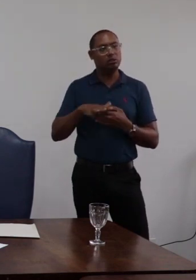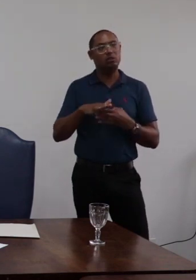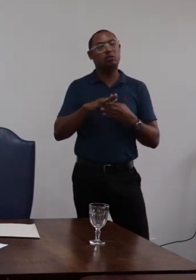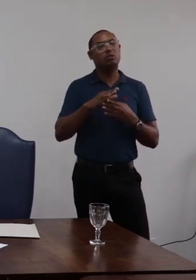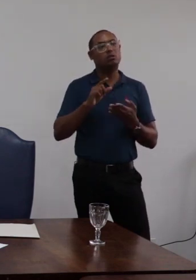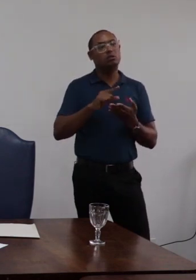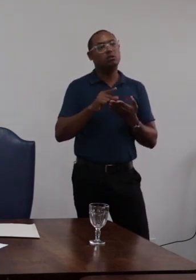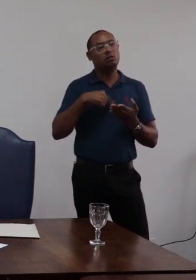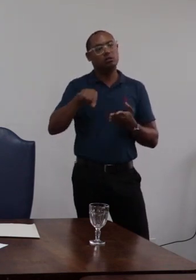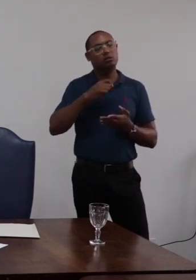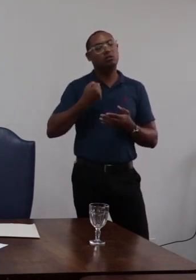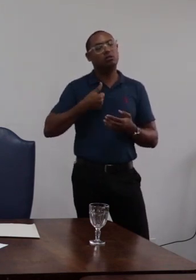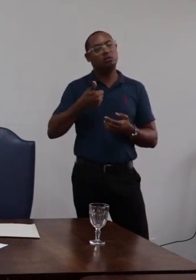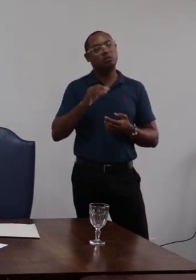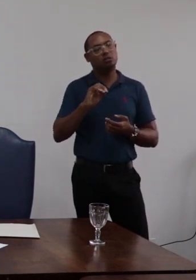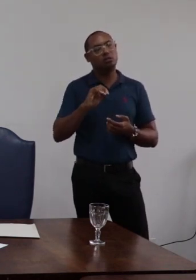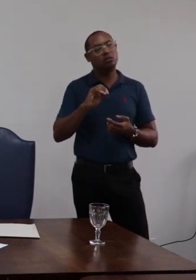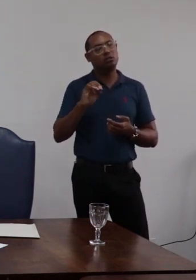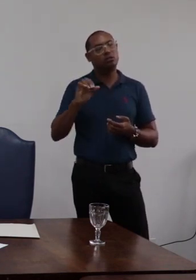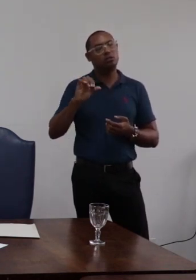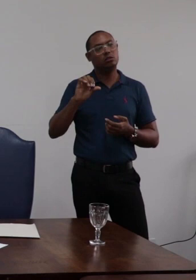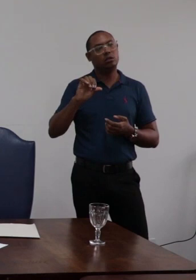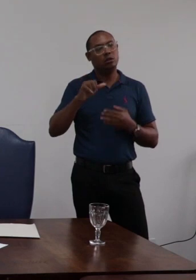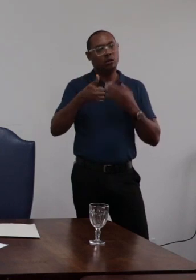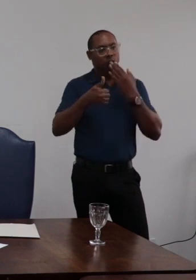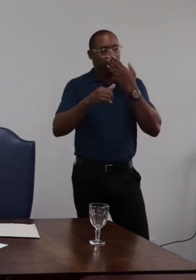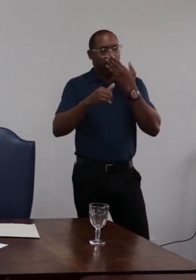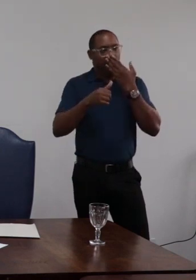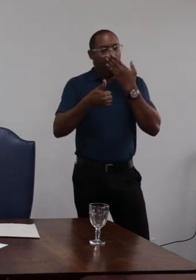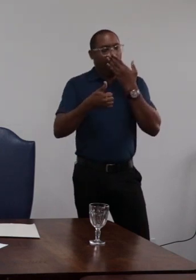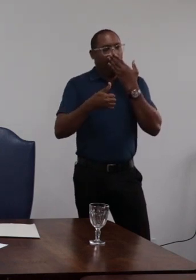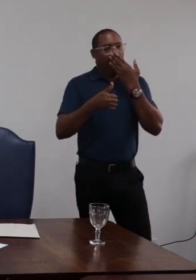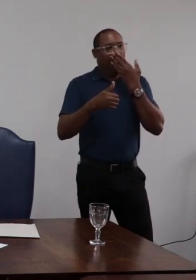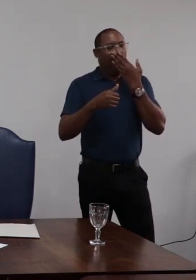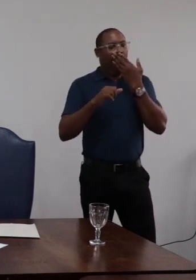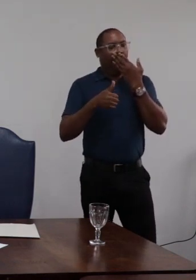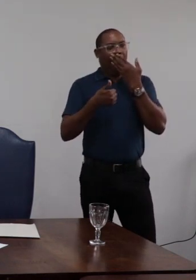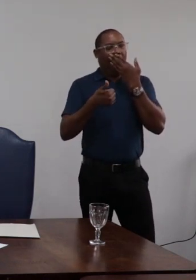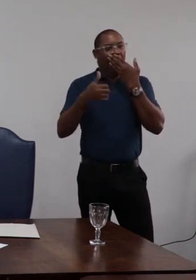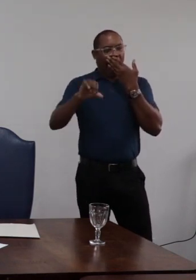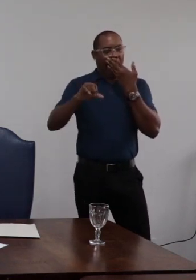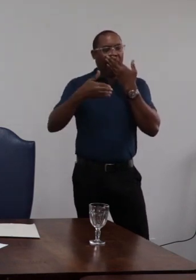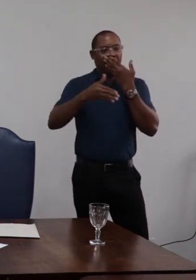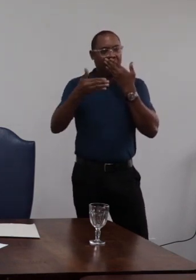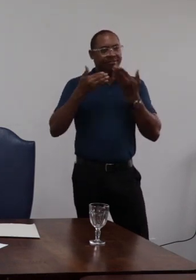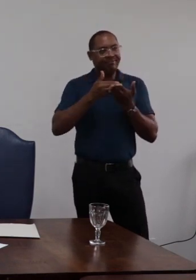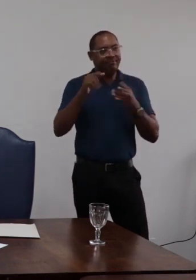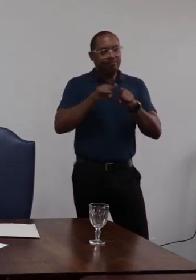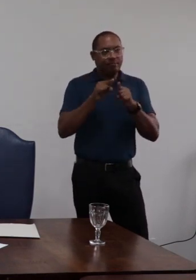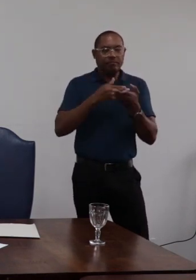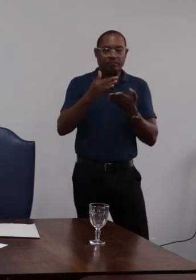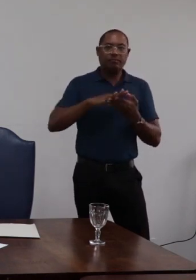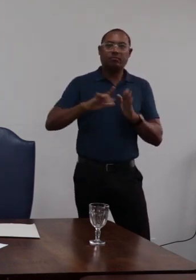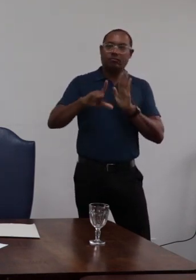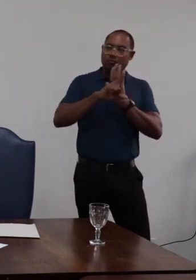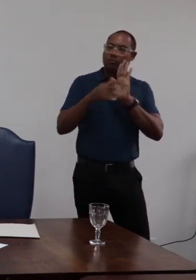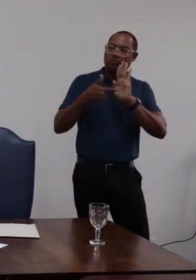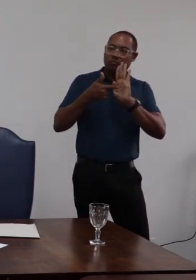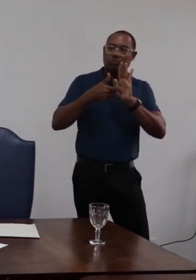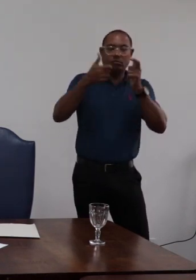oitavo e décimo nome e de inobservância de dever funcional previsto no eito